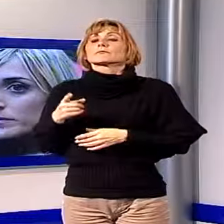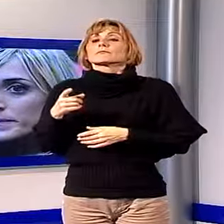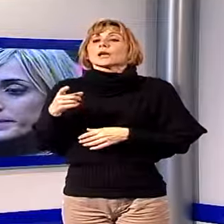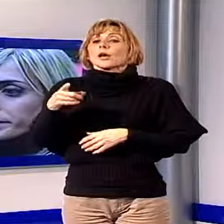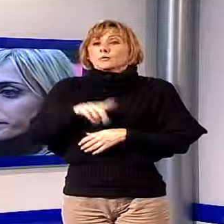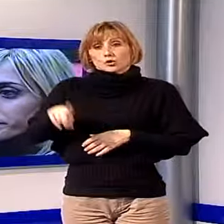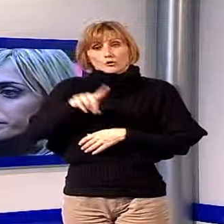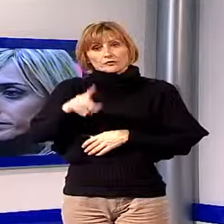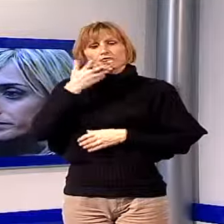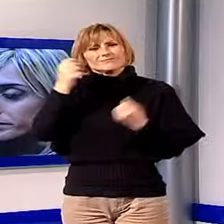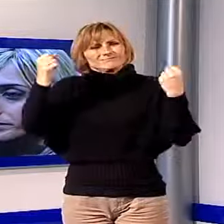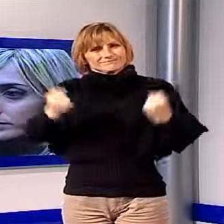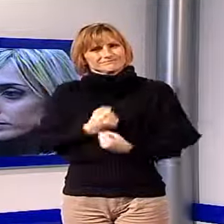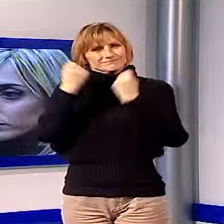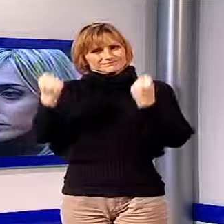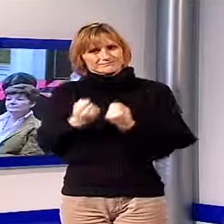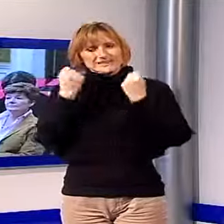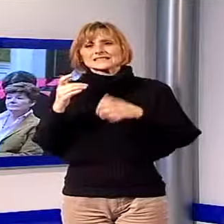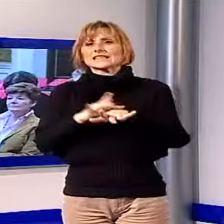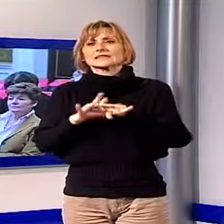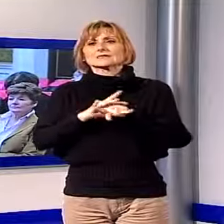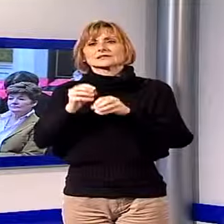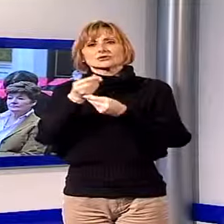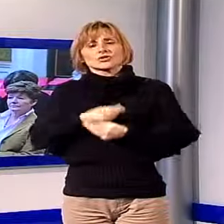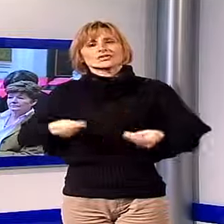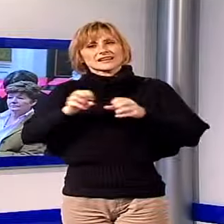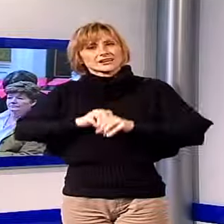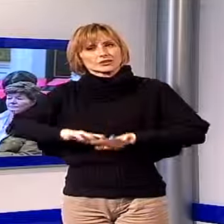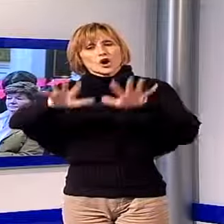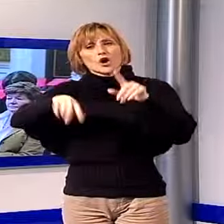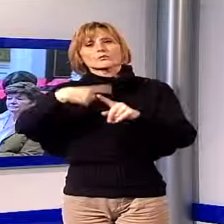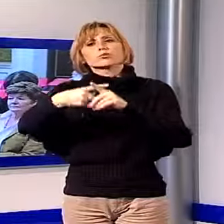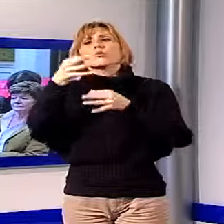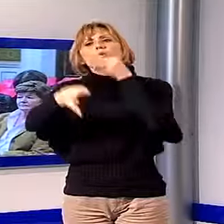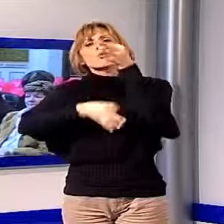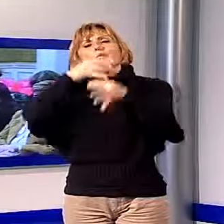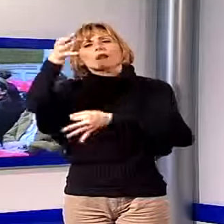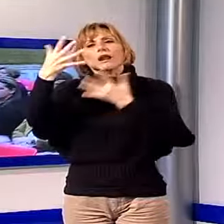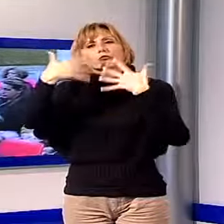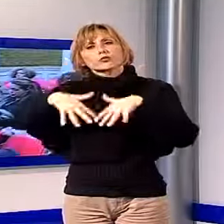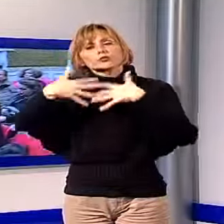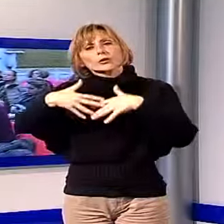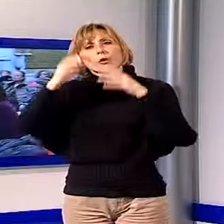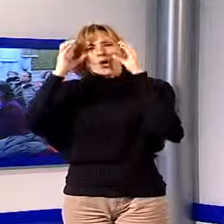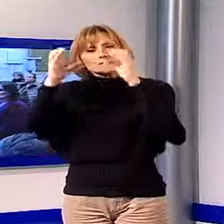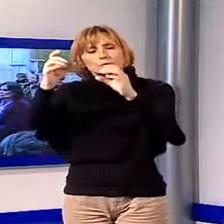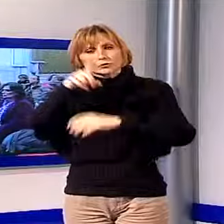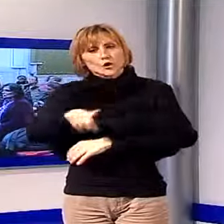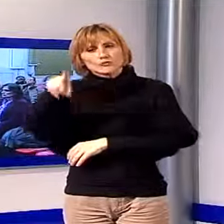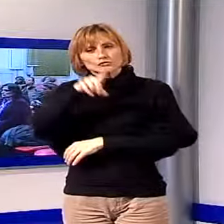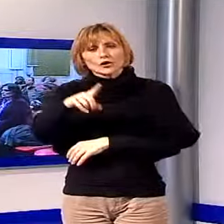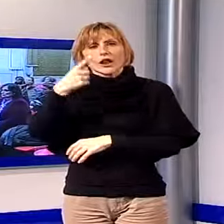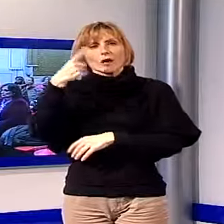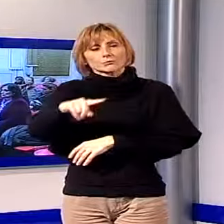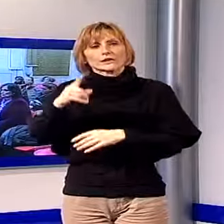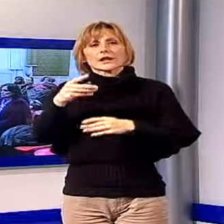impegna a promuovere iniziative di sensibilizzazione sul territorio e a curare il funzionamento dell'osservatorio provinciale sul fenomeno dell